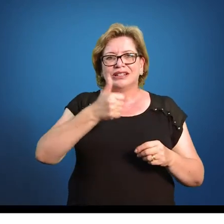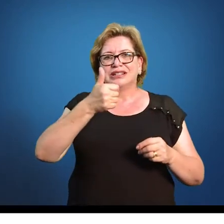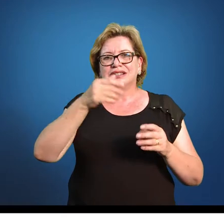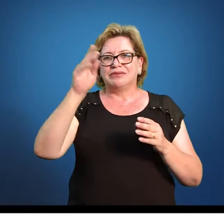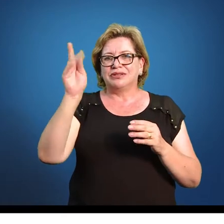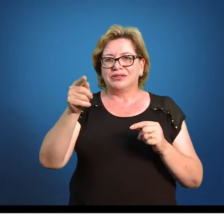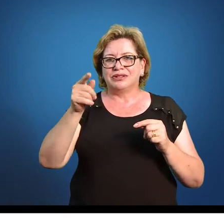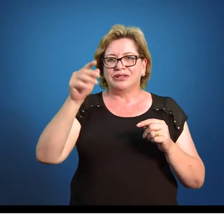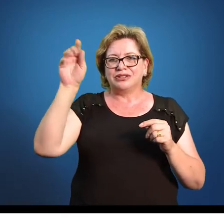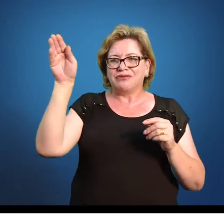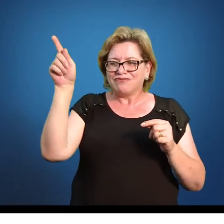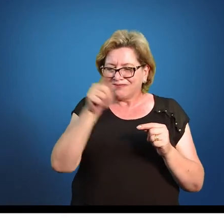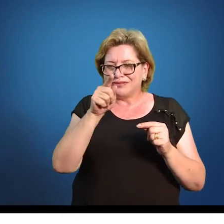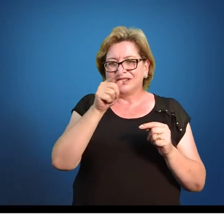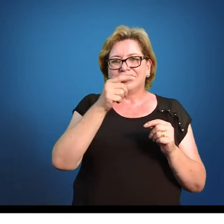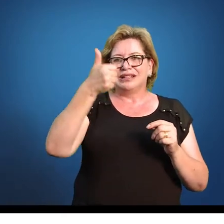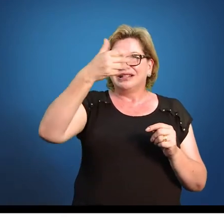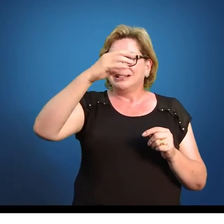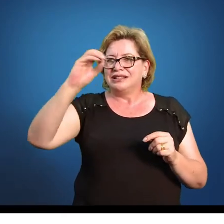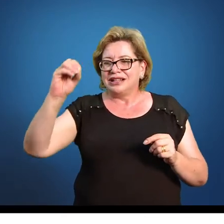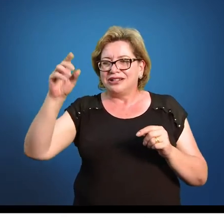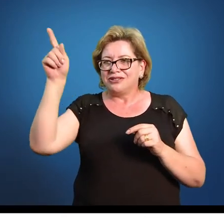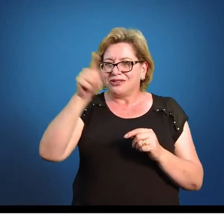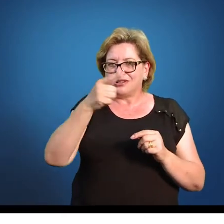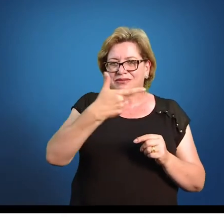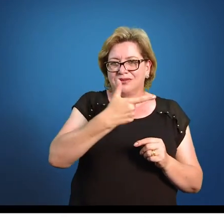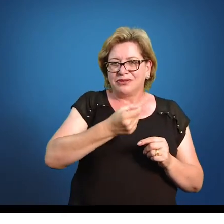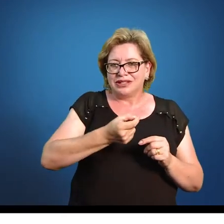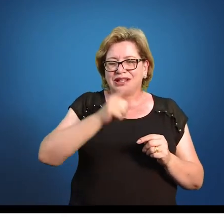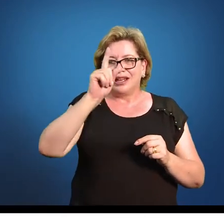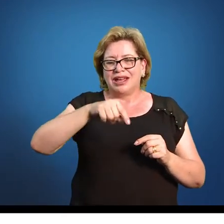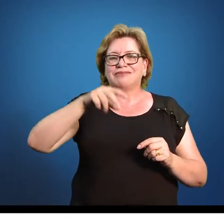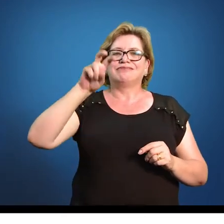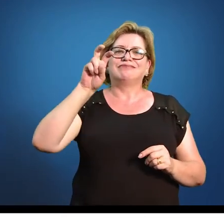ali e simplificar pelo 20. Quanto é 100 dividido por 20?